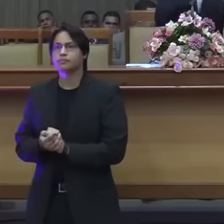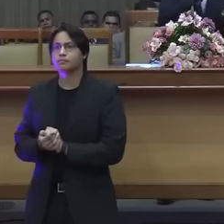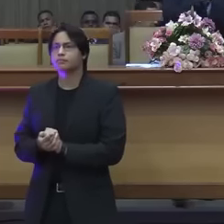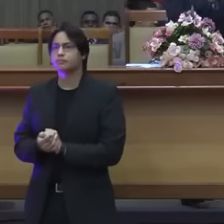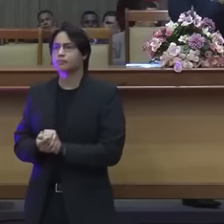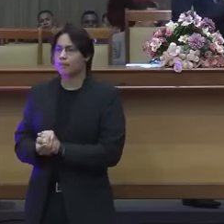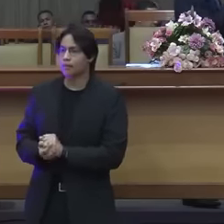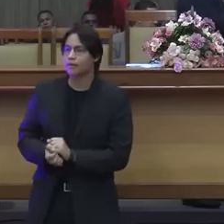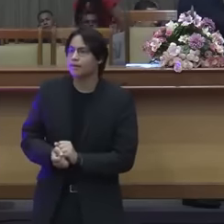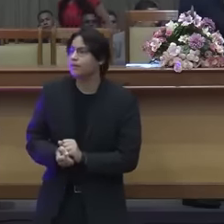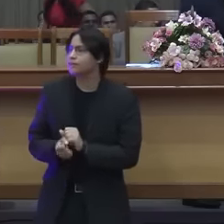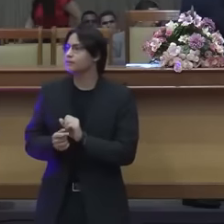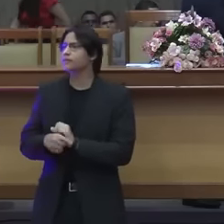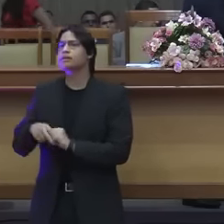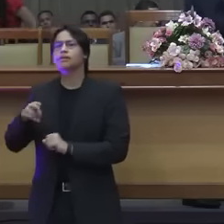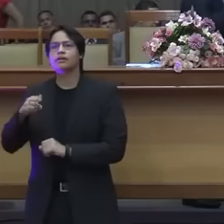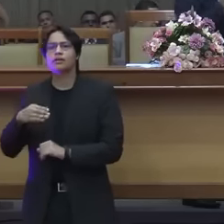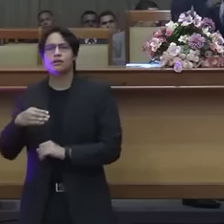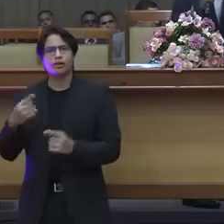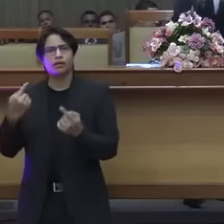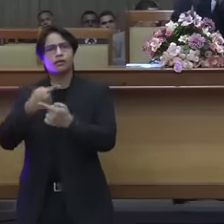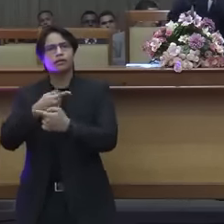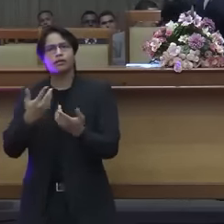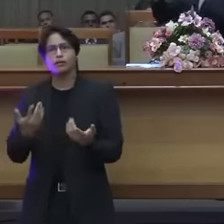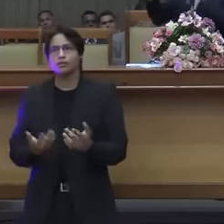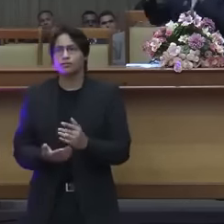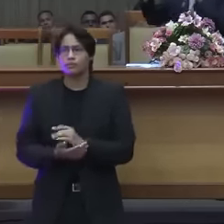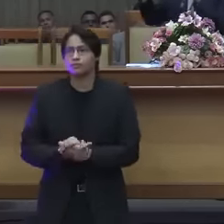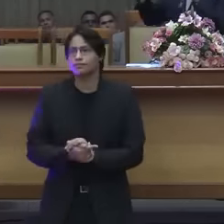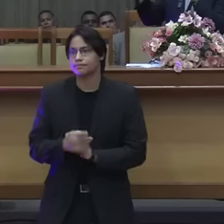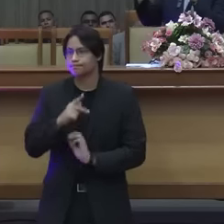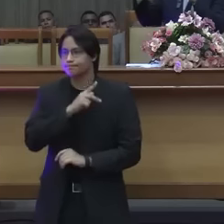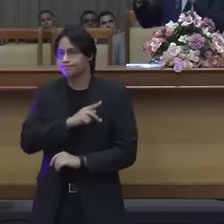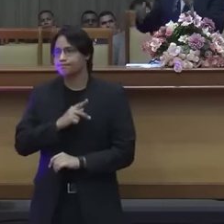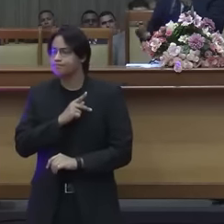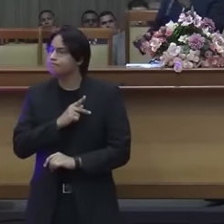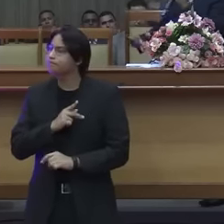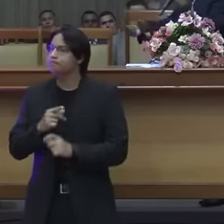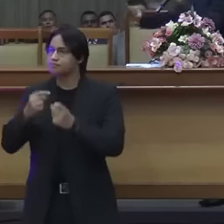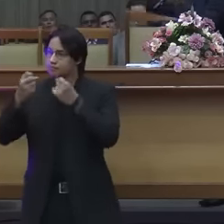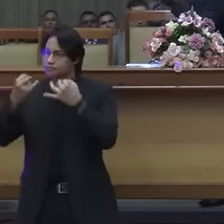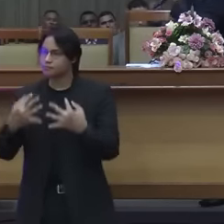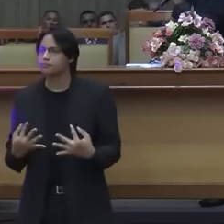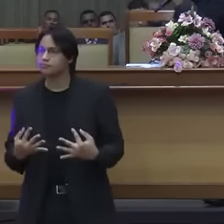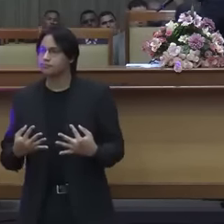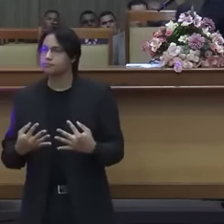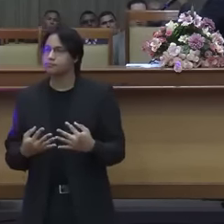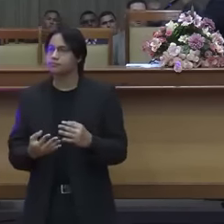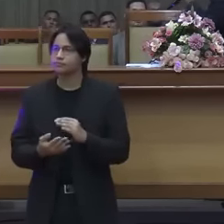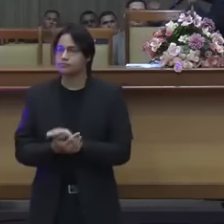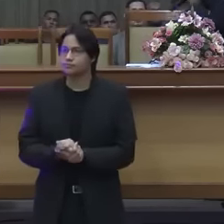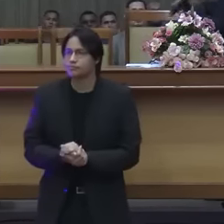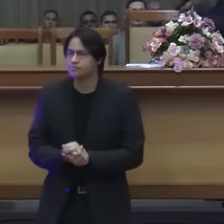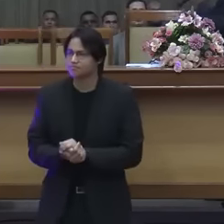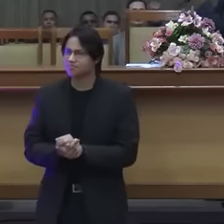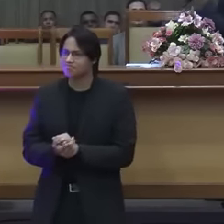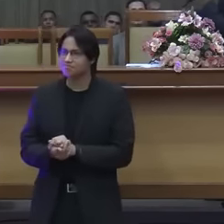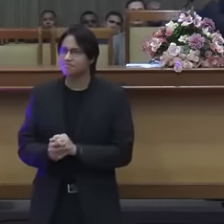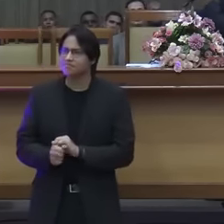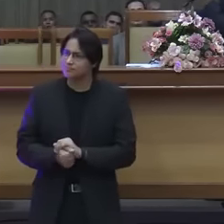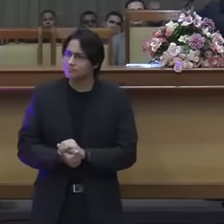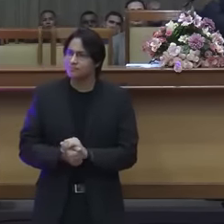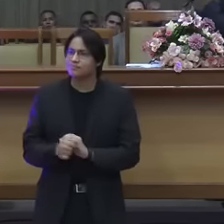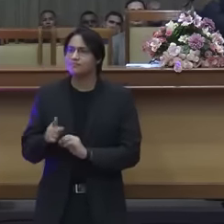é contra, quem é contra isso? Paulo diz assim, atarais a boca do boi que debulha?